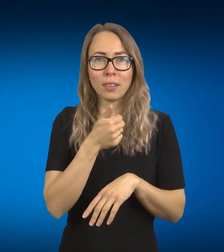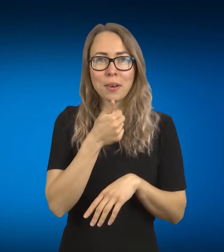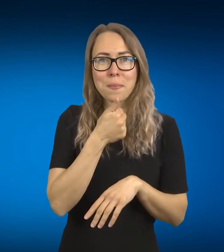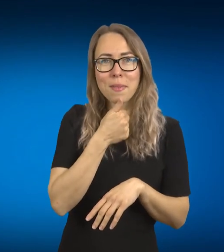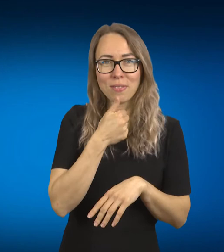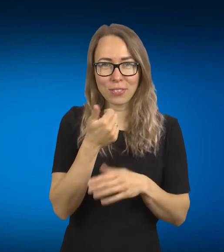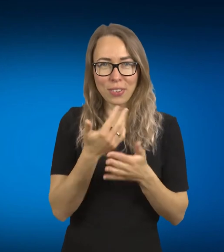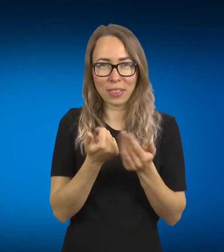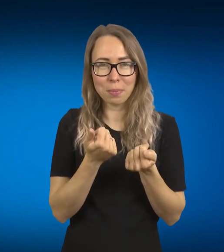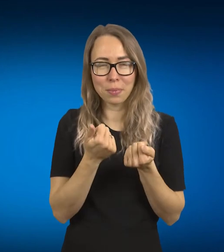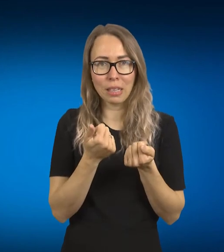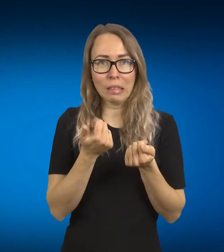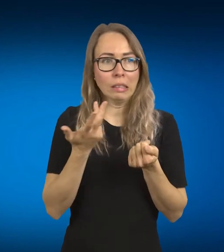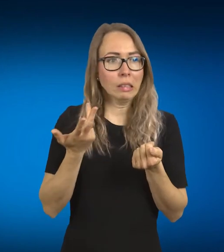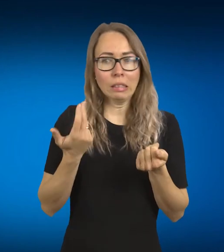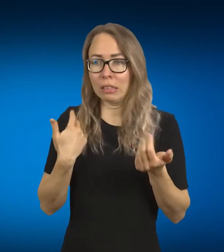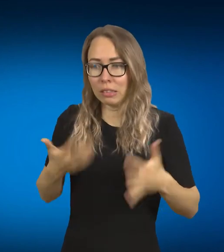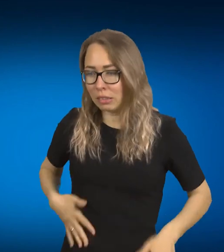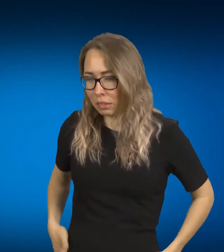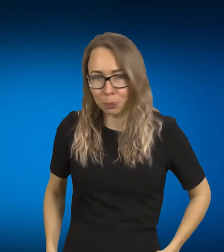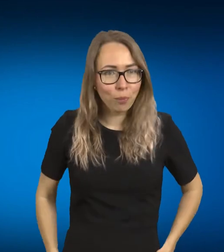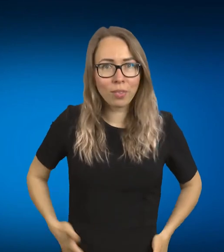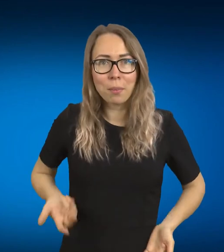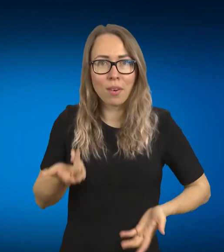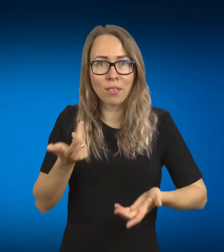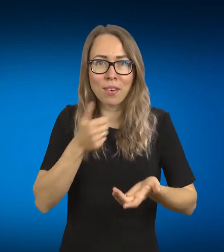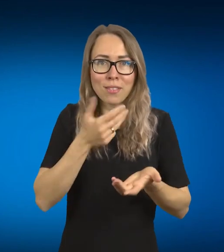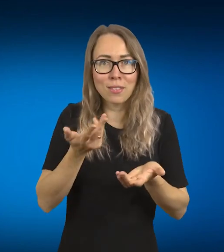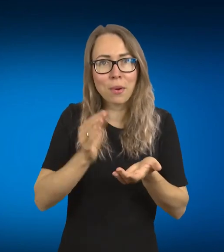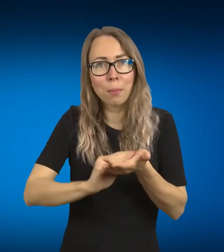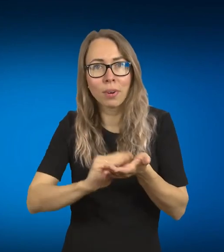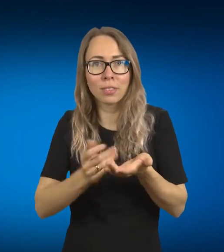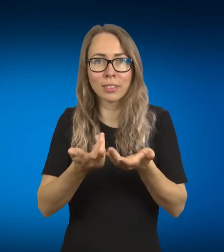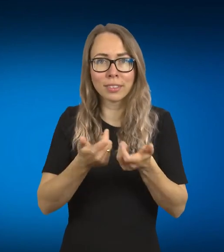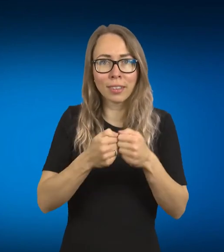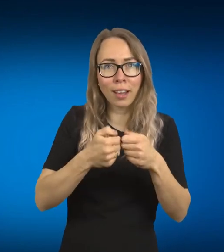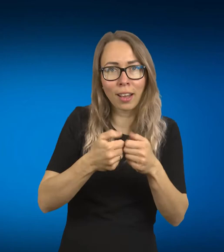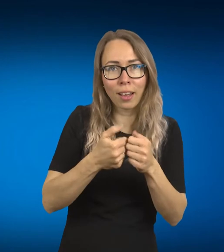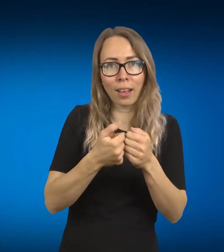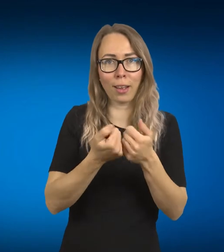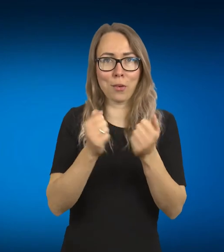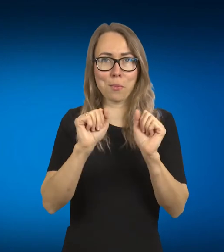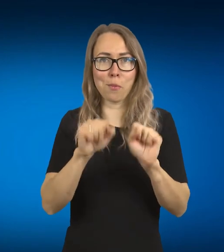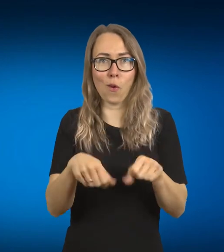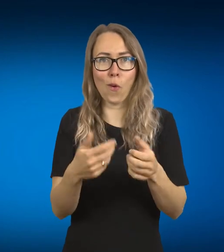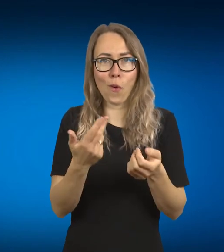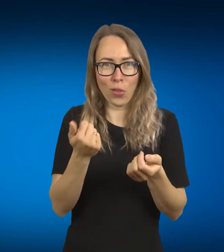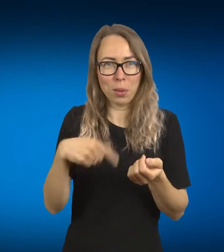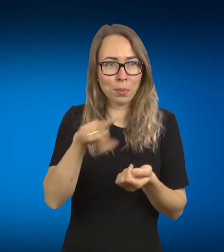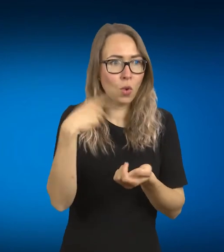Arba turim, oi, net neturiu šalia, norėjau parodyti, arba turim pasitelkti tam tikras papildomas priemonės, kas tai yra. Ar ten išmanusis